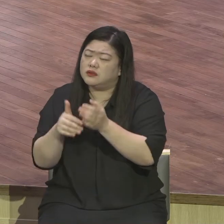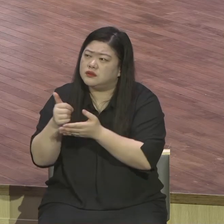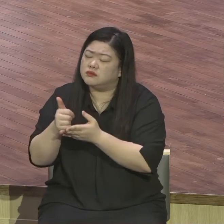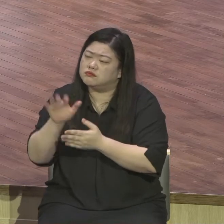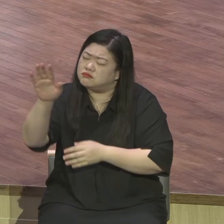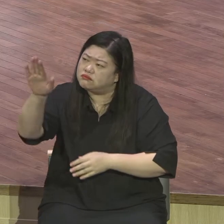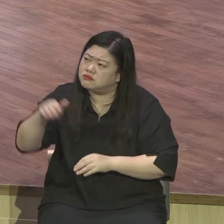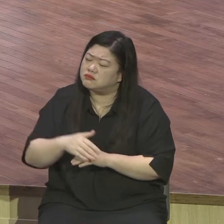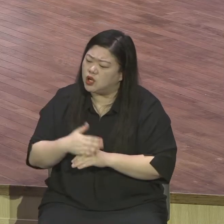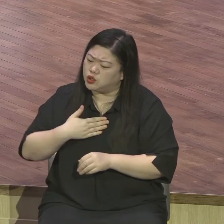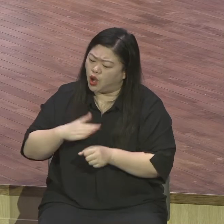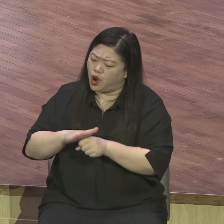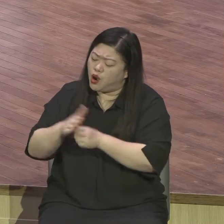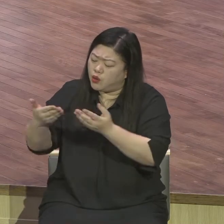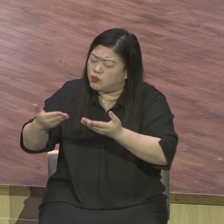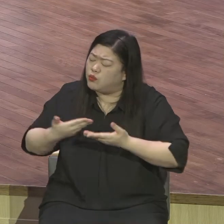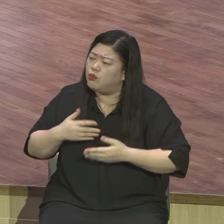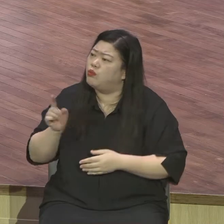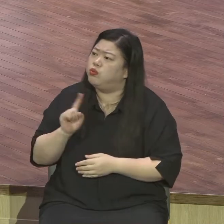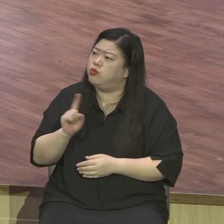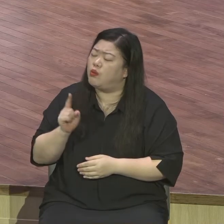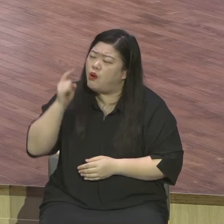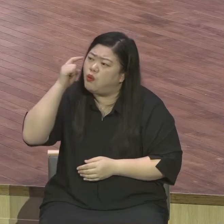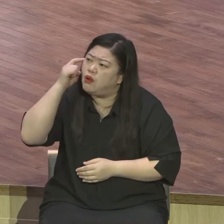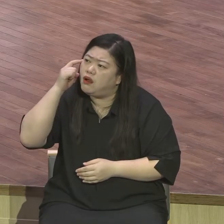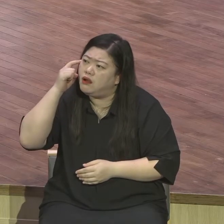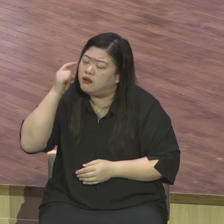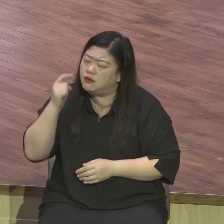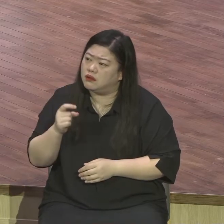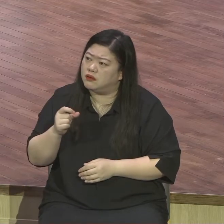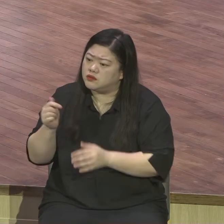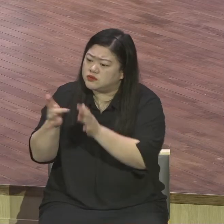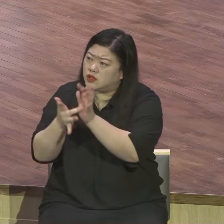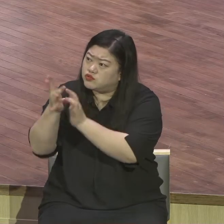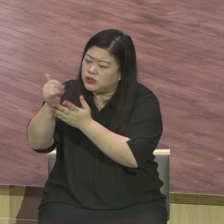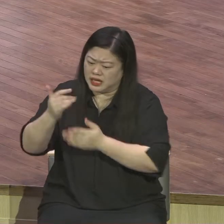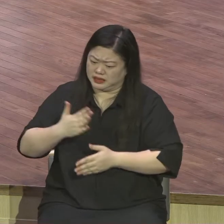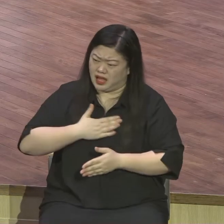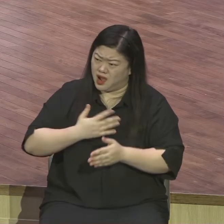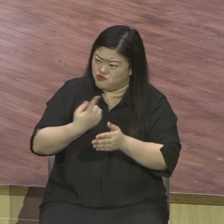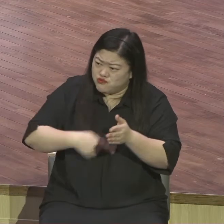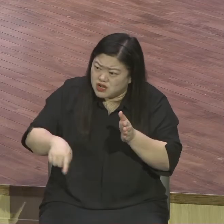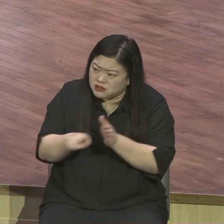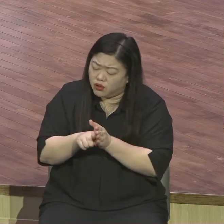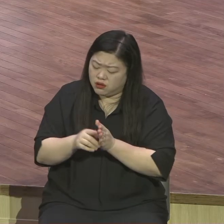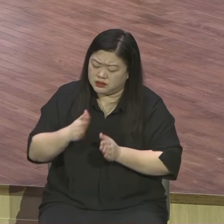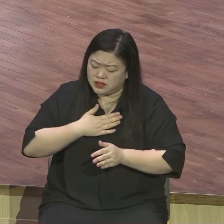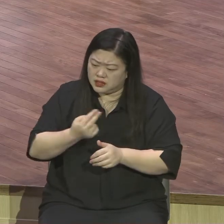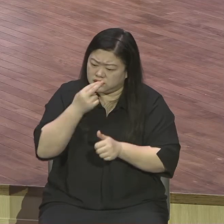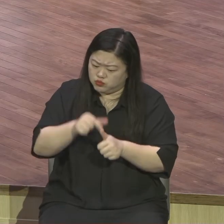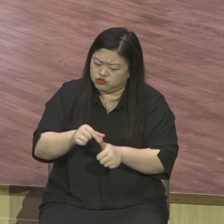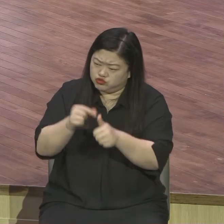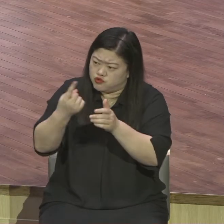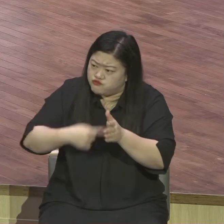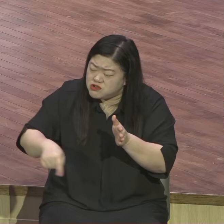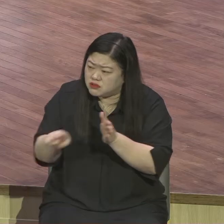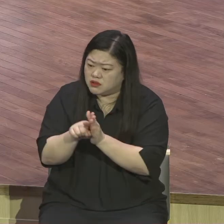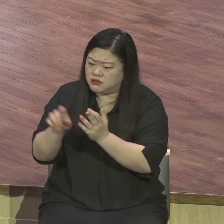왜 나 하나 때문에 갈보리 가야 했나. 왜 주님의 십자가 지어졌습니까. 왜 날 이렇게